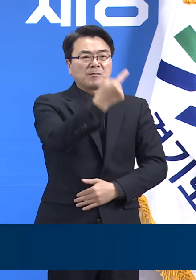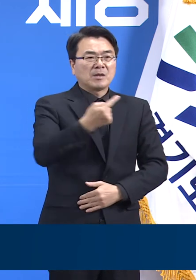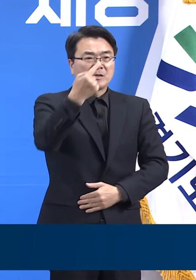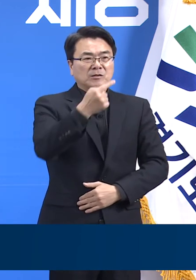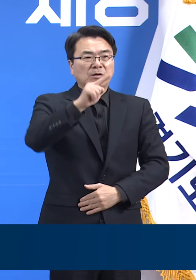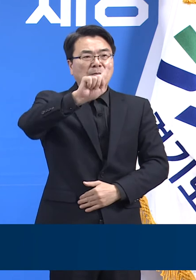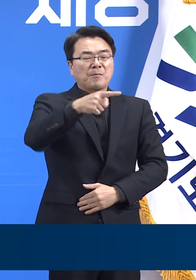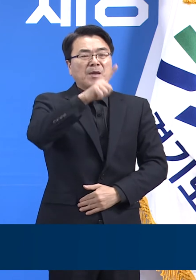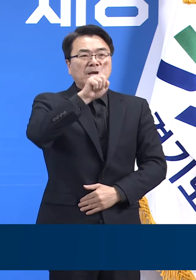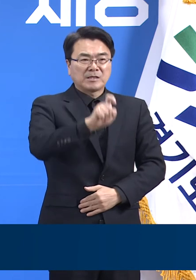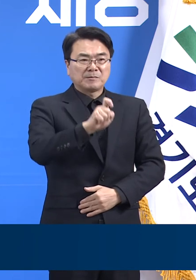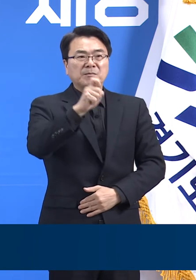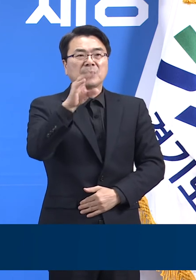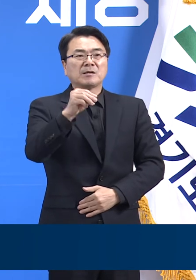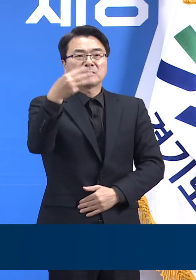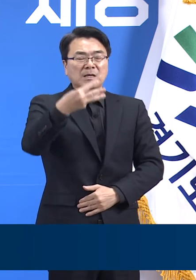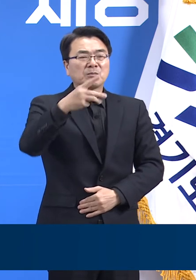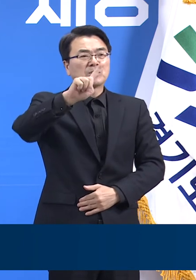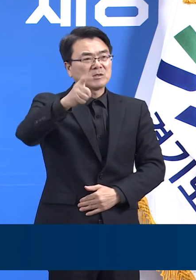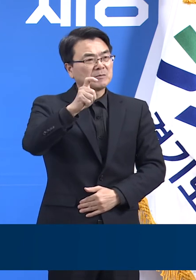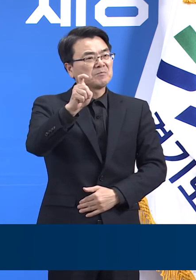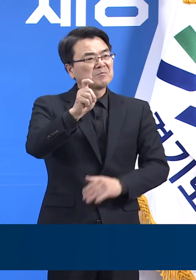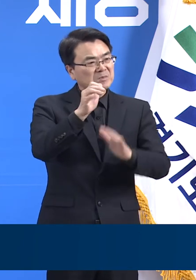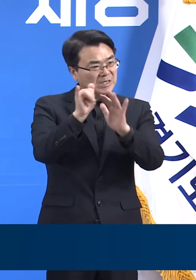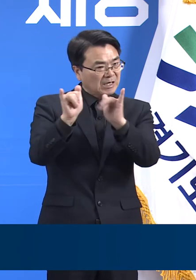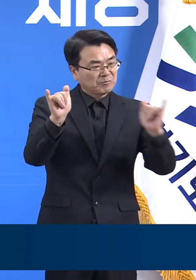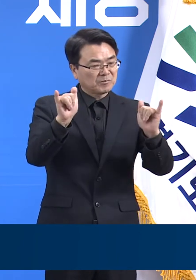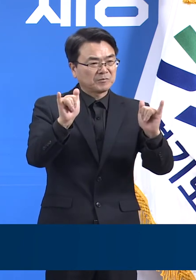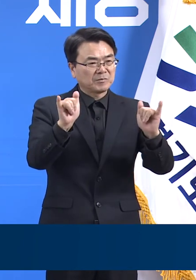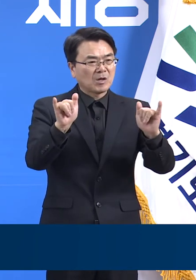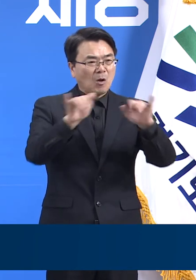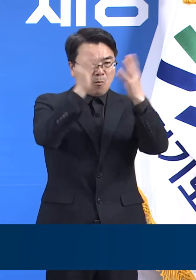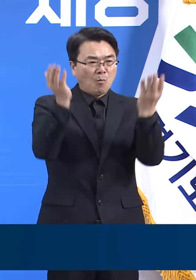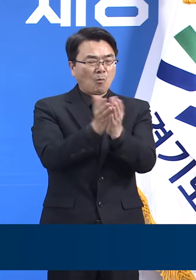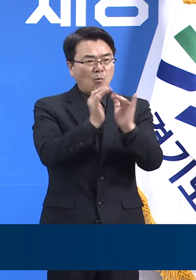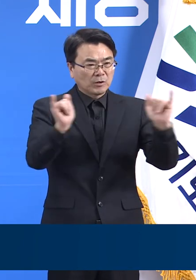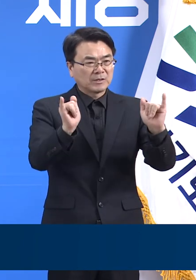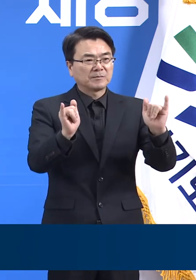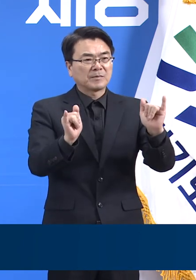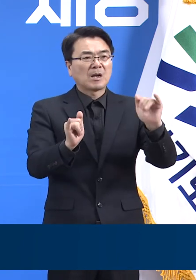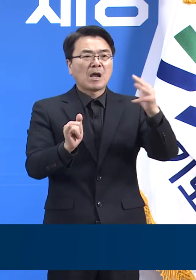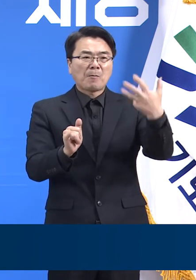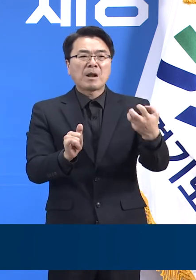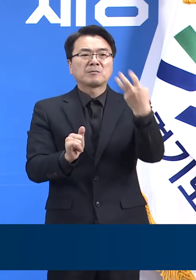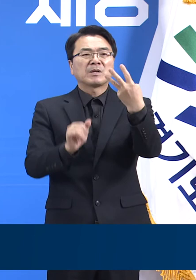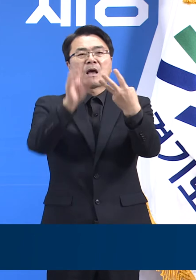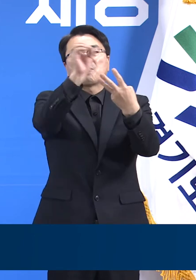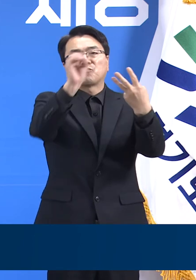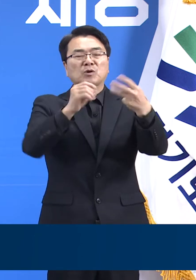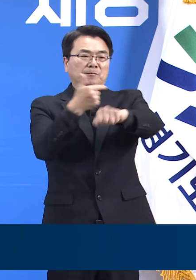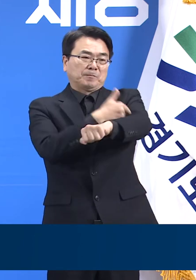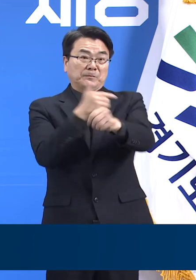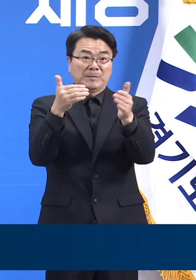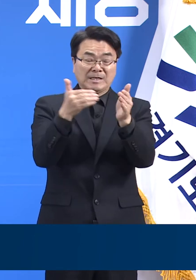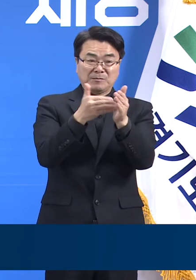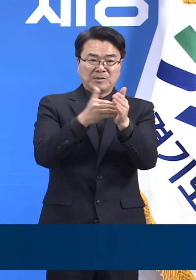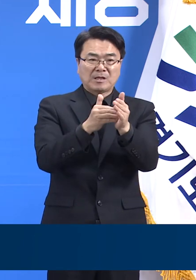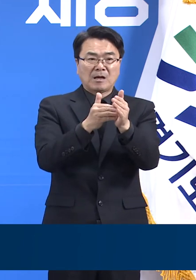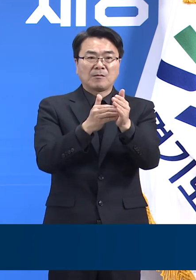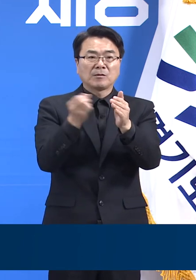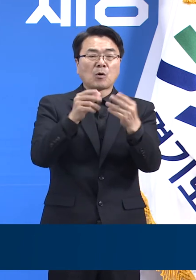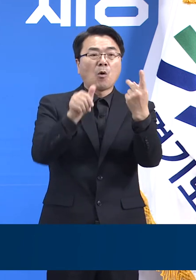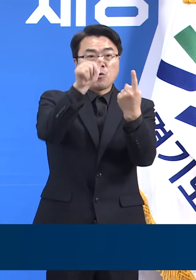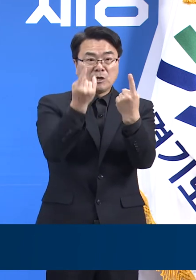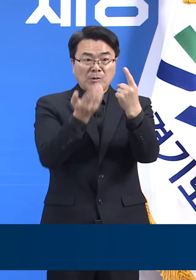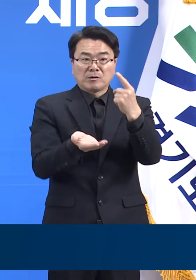,110만 3,620명으로, 경기도 인구 대비 83.4%에 해당합니다. 1회 이상 접종을 받은